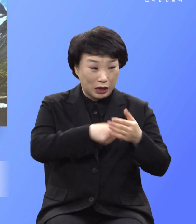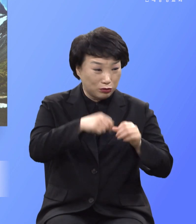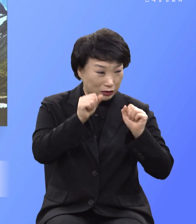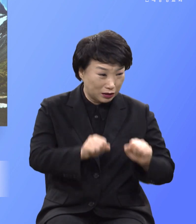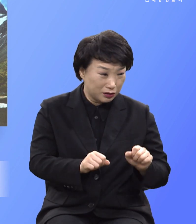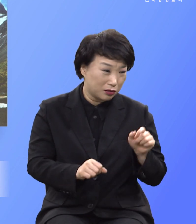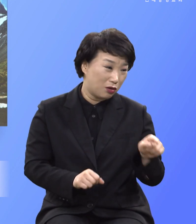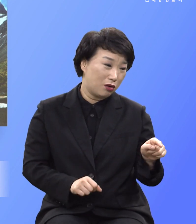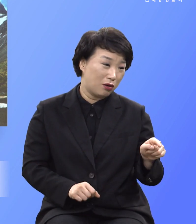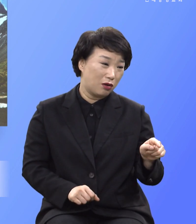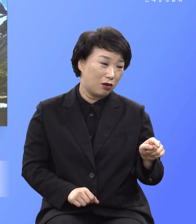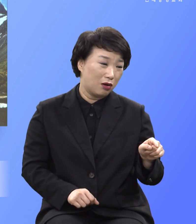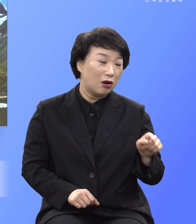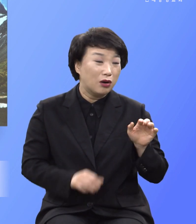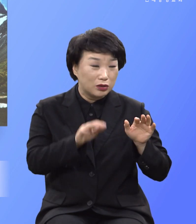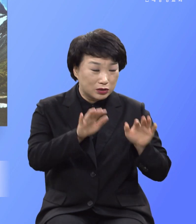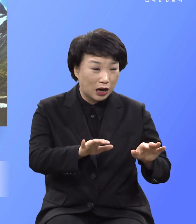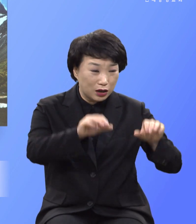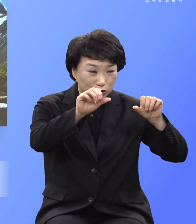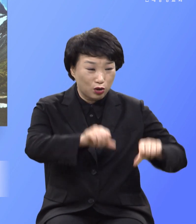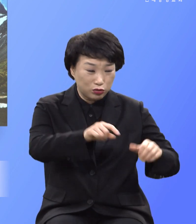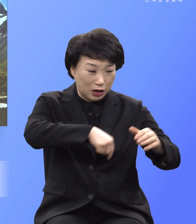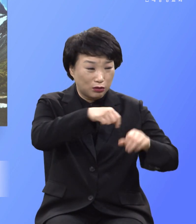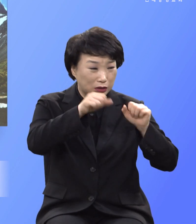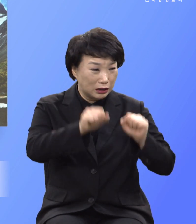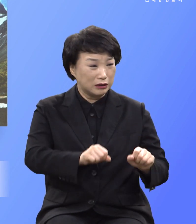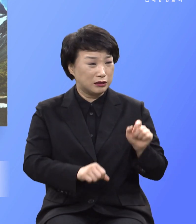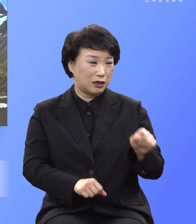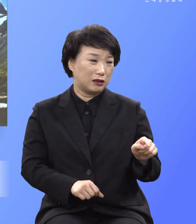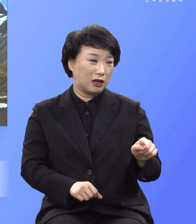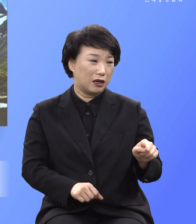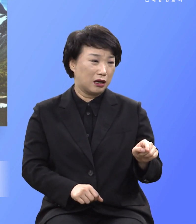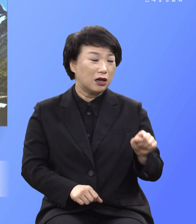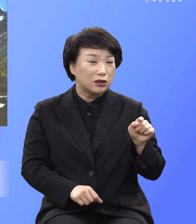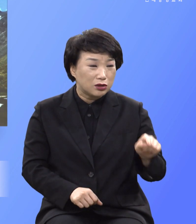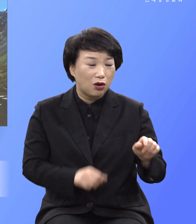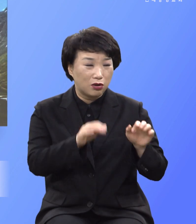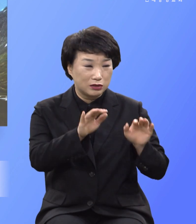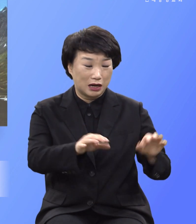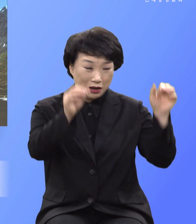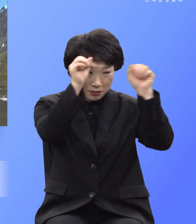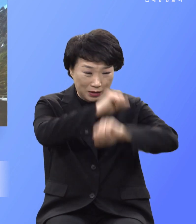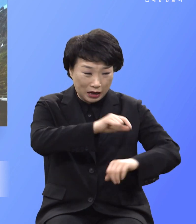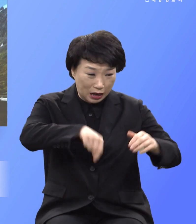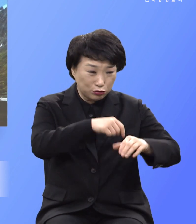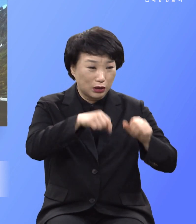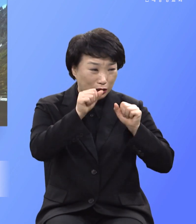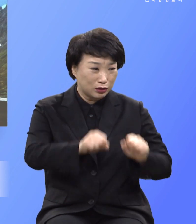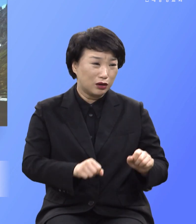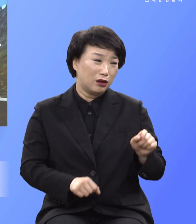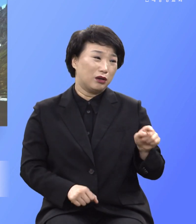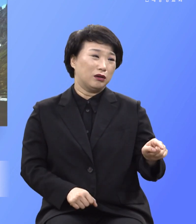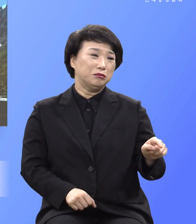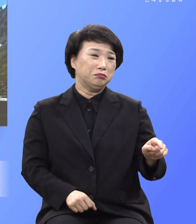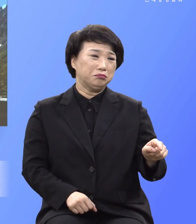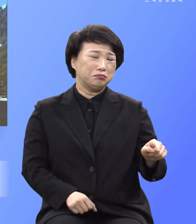너는 조주 아래 있잖아 너는 멸망 아래 있잖아 청룡